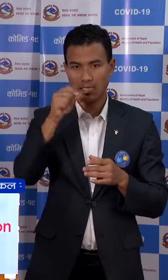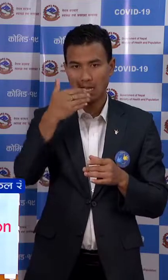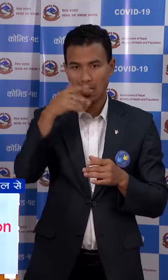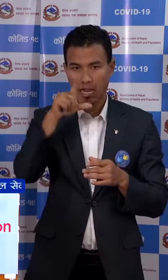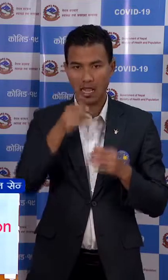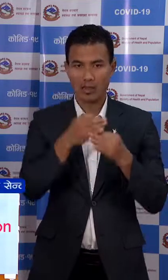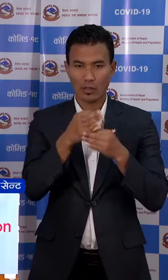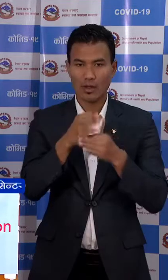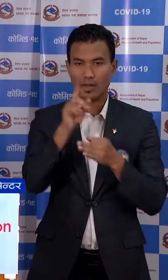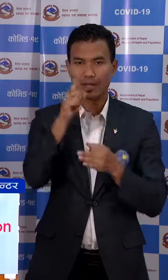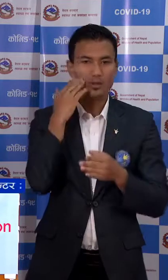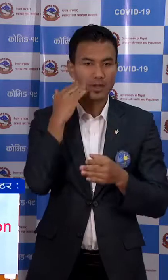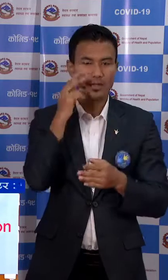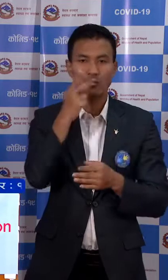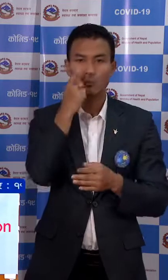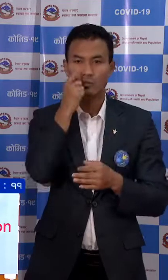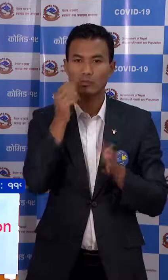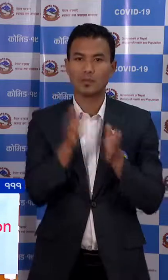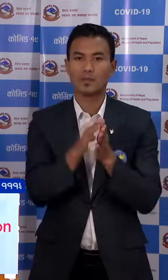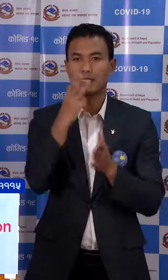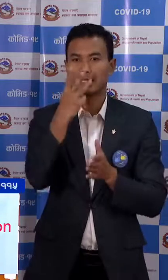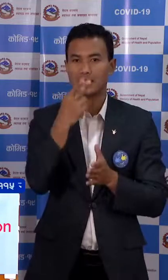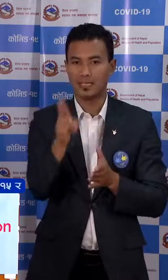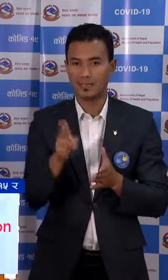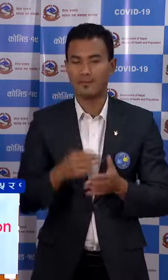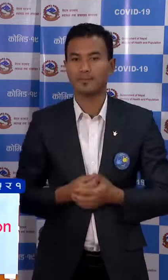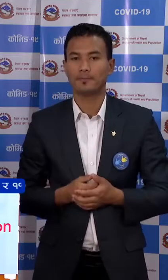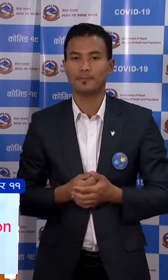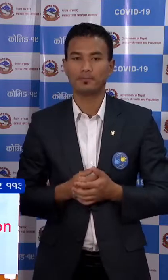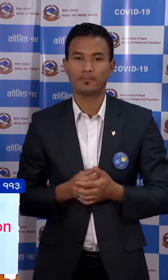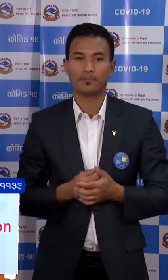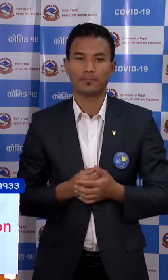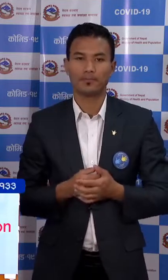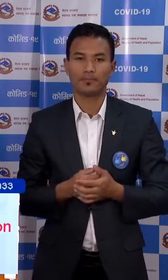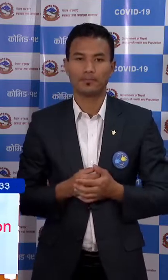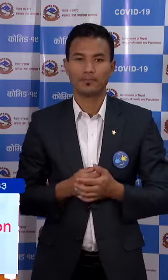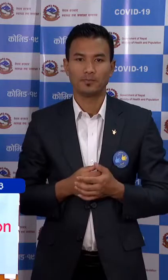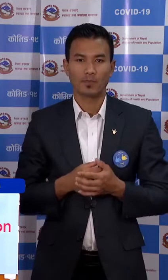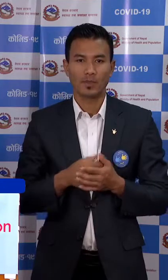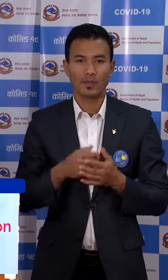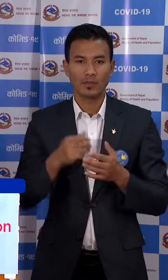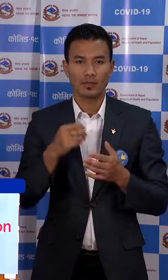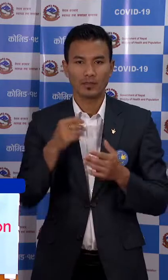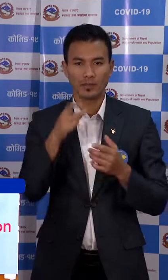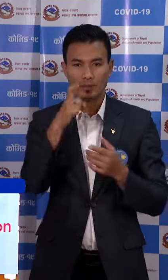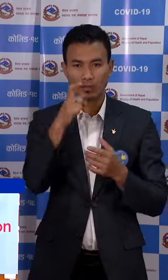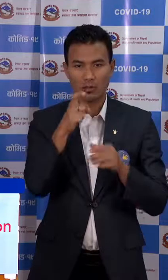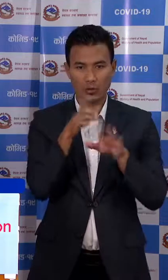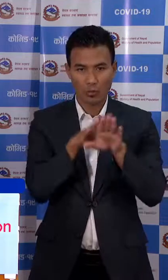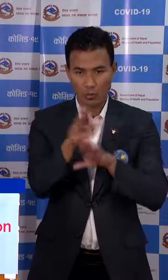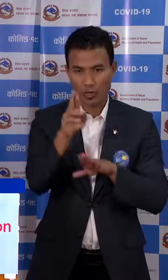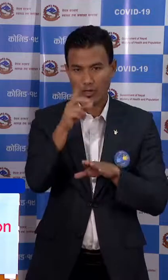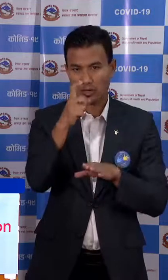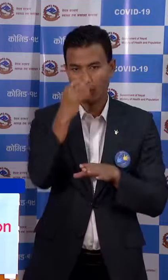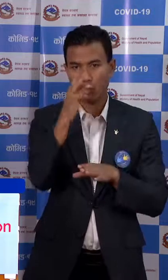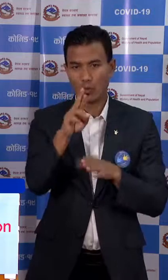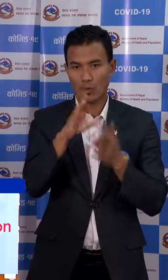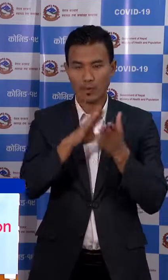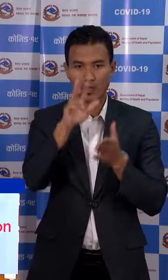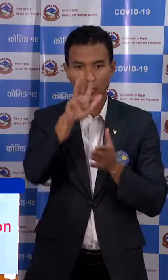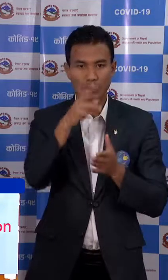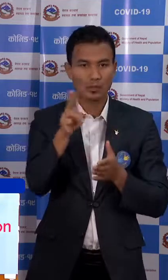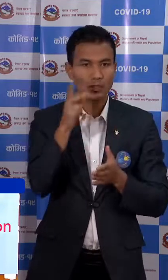बाट एक महिला रद्धुई पूरुष गरी तीन जन गौप नर्सिंग इंस्टिचूट गौर राउत अट बाट नौ जना